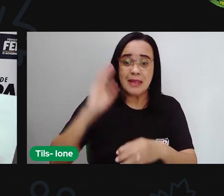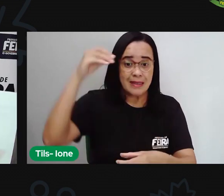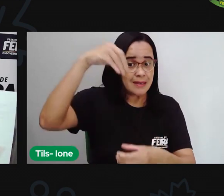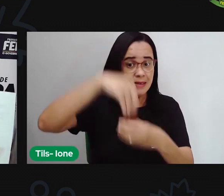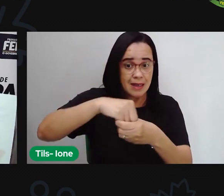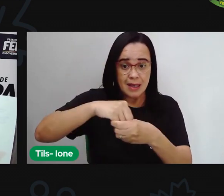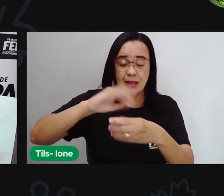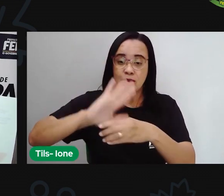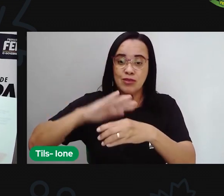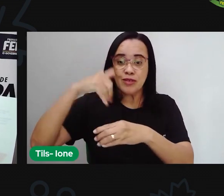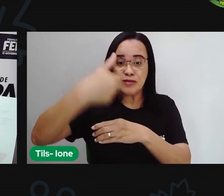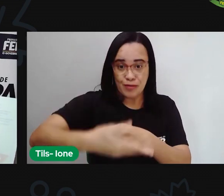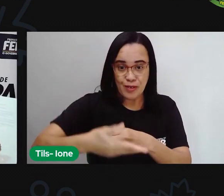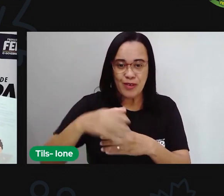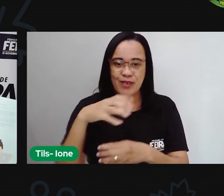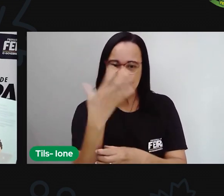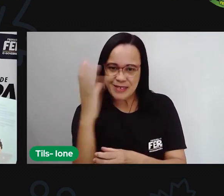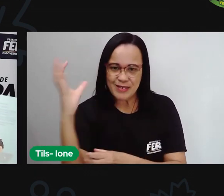floresta misteriosa